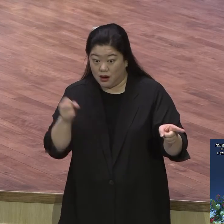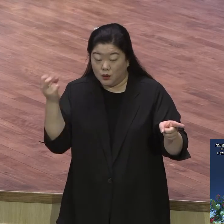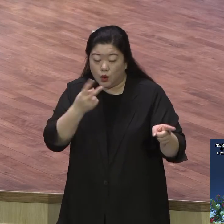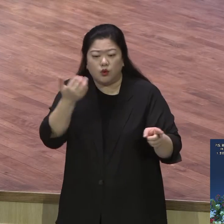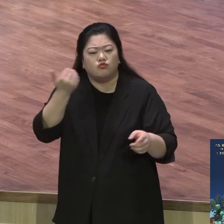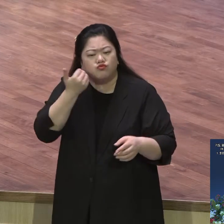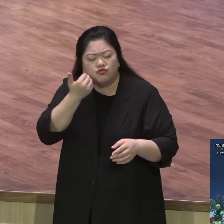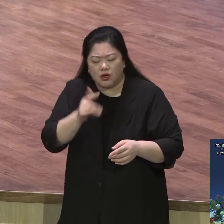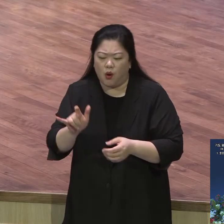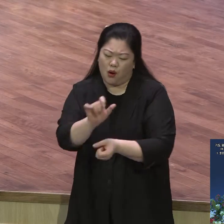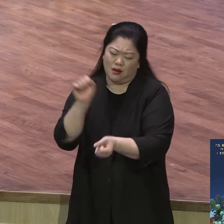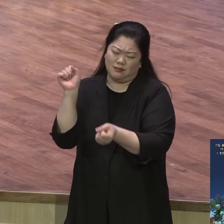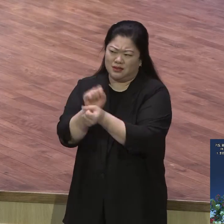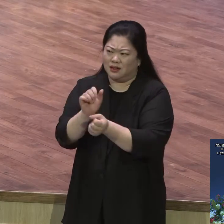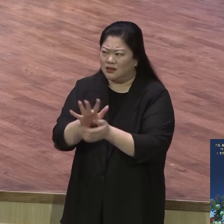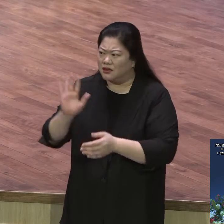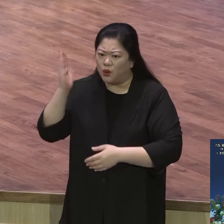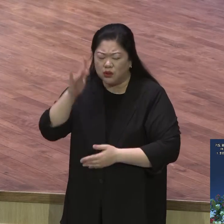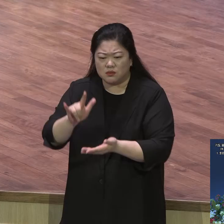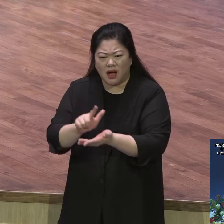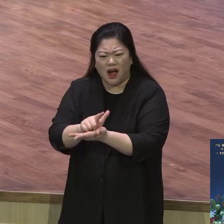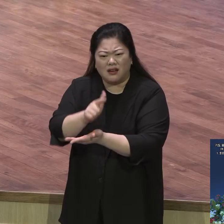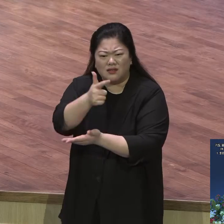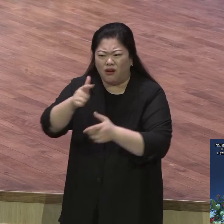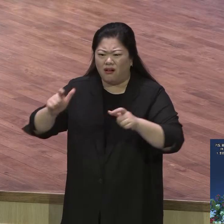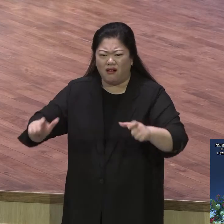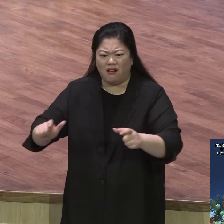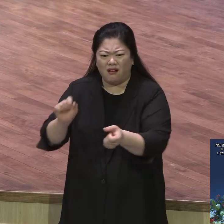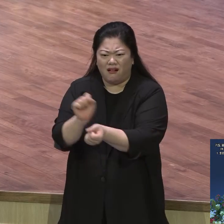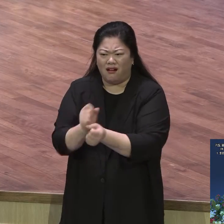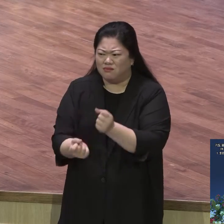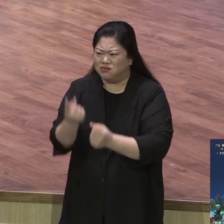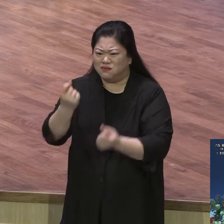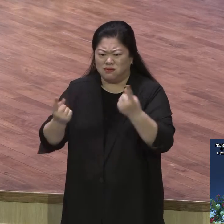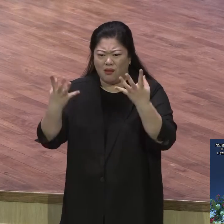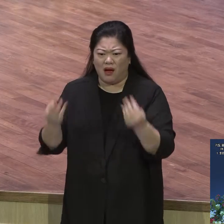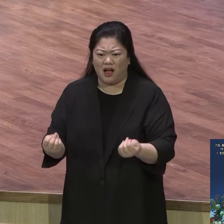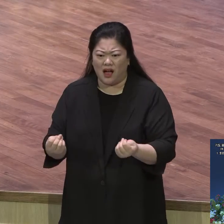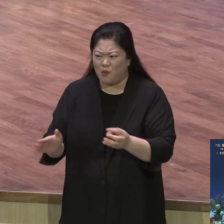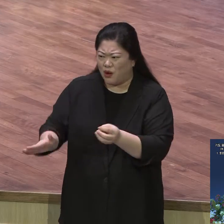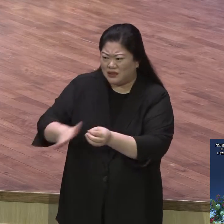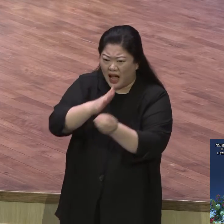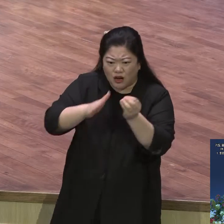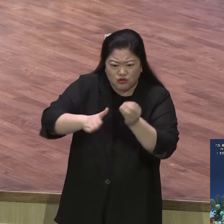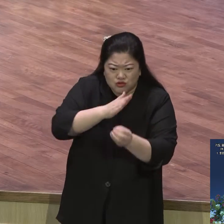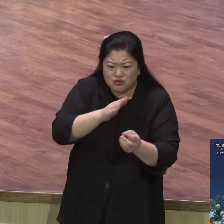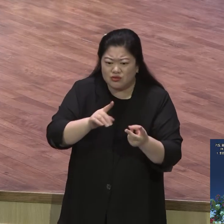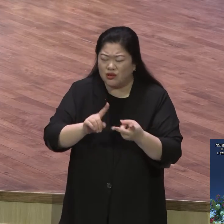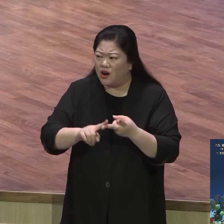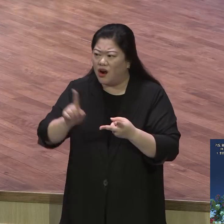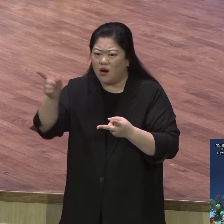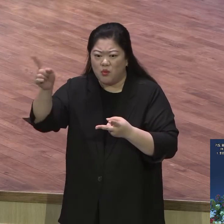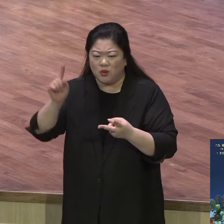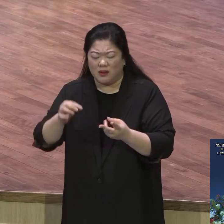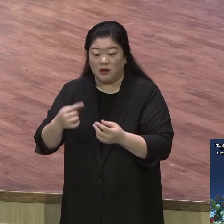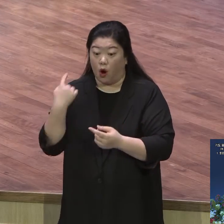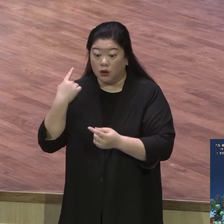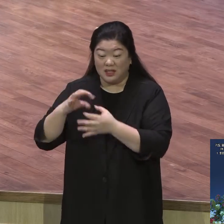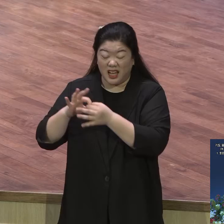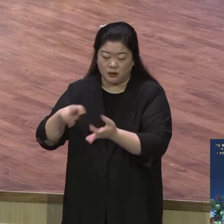자꾸 오고 강서구 좀 많이 와요 지금 강서구 계속 막 떠요 강서구 뭐 할지 어지러워 강서구 강서구 이게 뭐